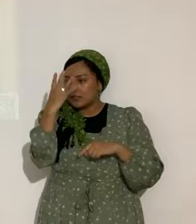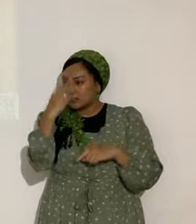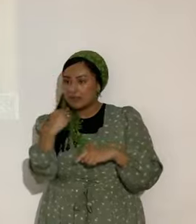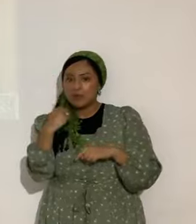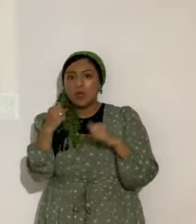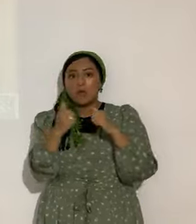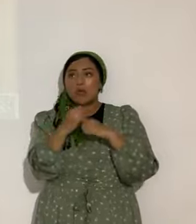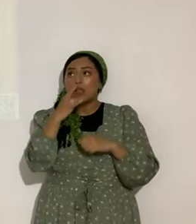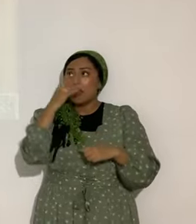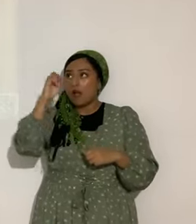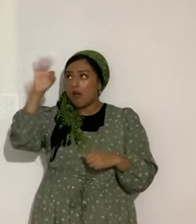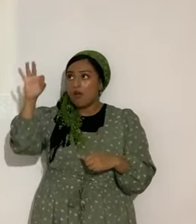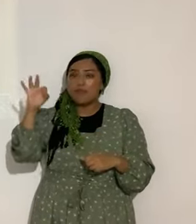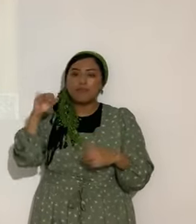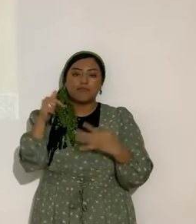apagada, etcétera, etcétera, etcétera.